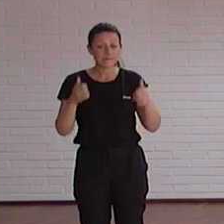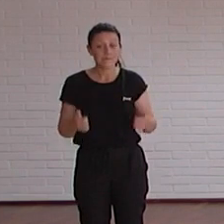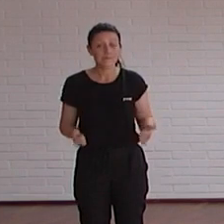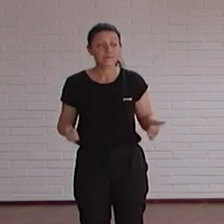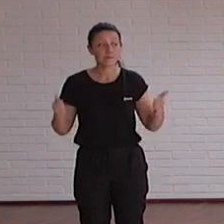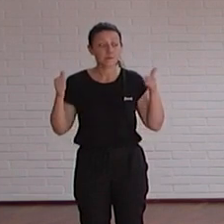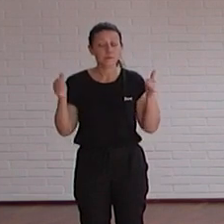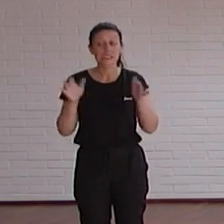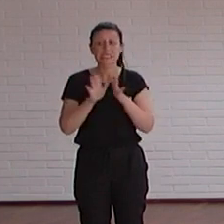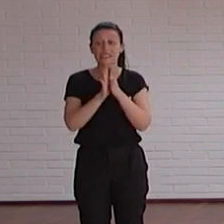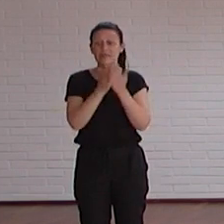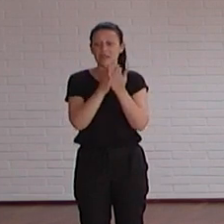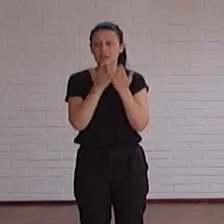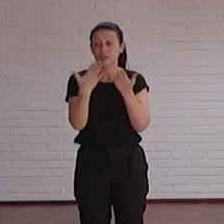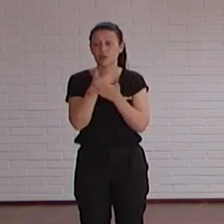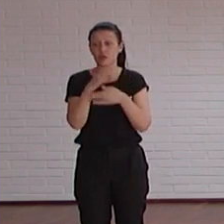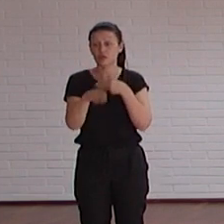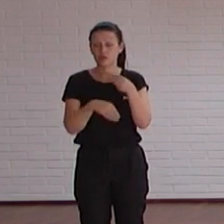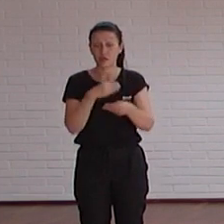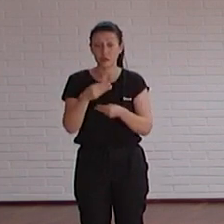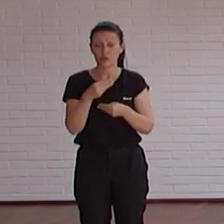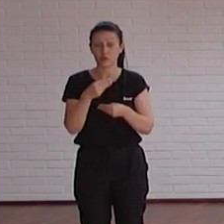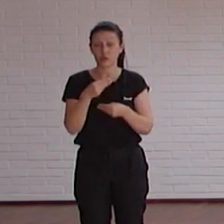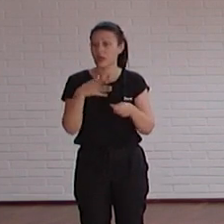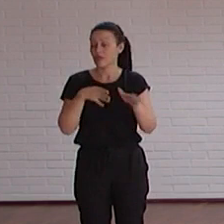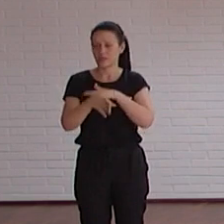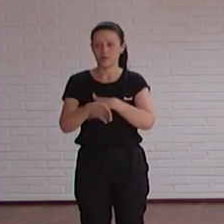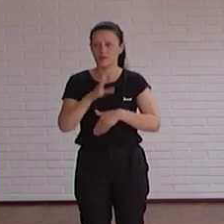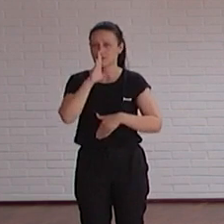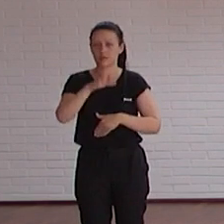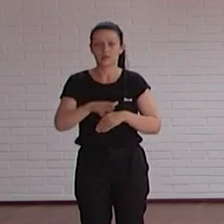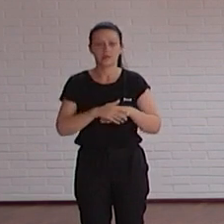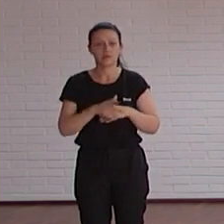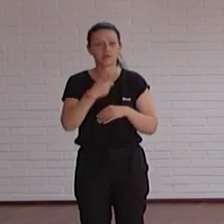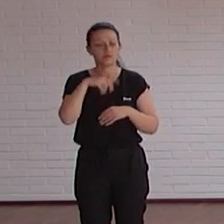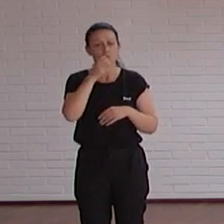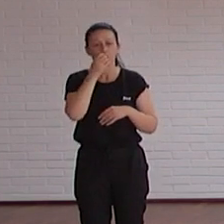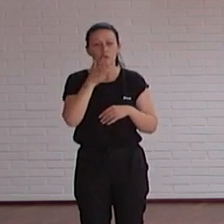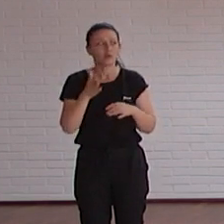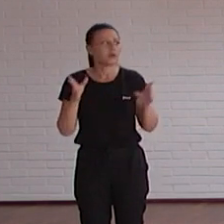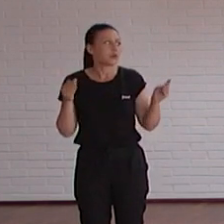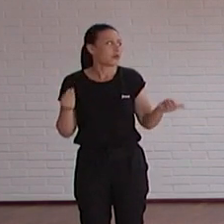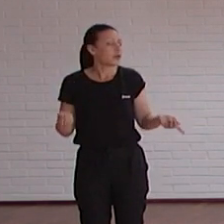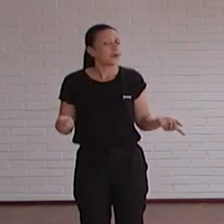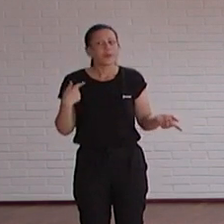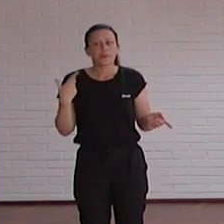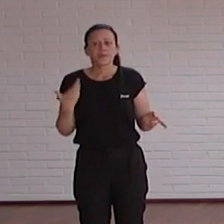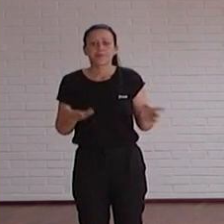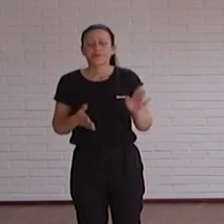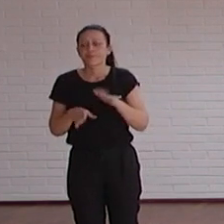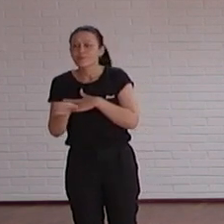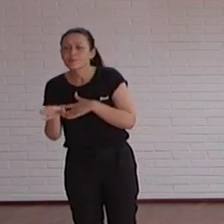hecho? que todas las librerías que usamos aparte que sean de software libre que sean todas accesibles eso nos viene muy bien porque muchas veces vamos a alguna cosa y nos dicen